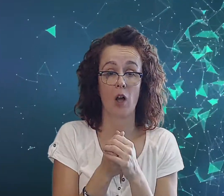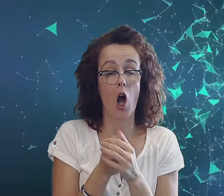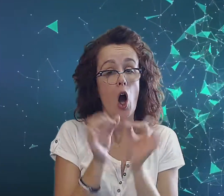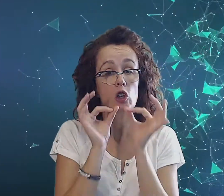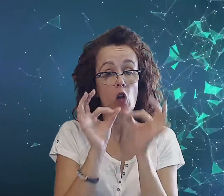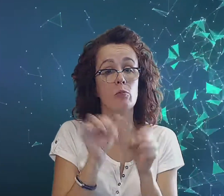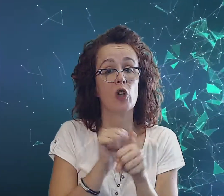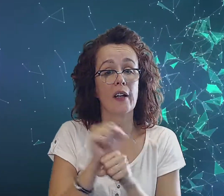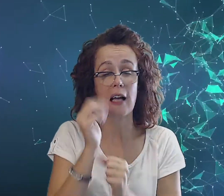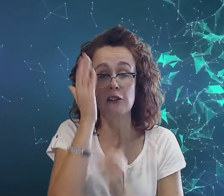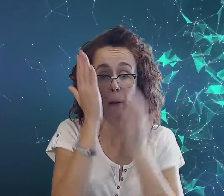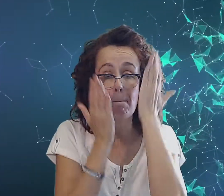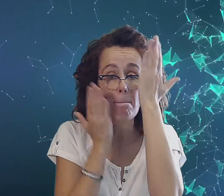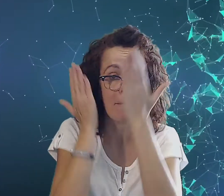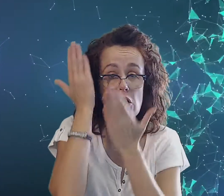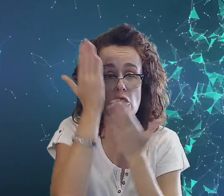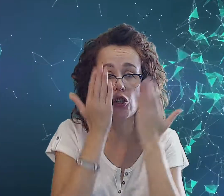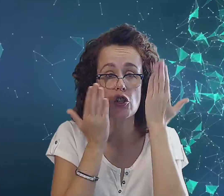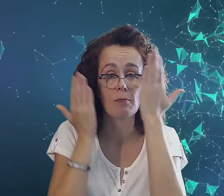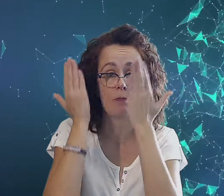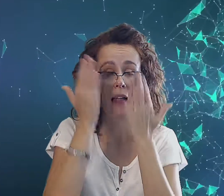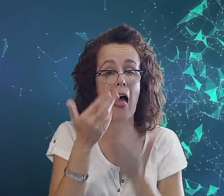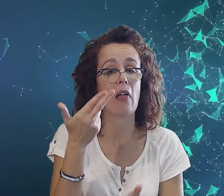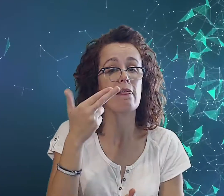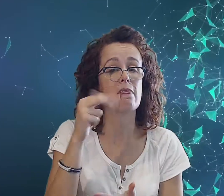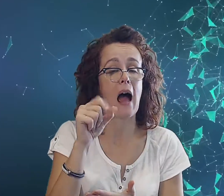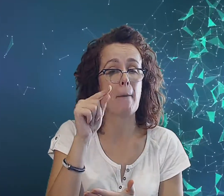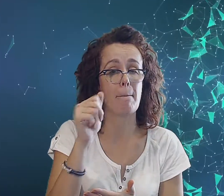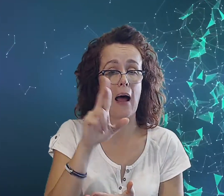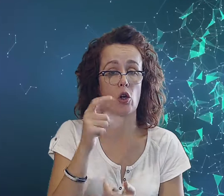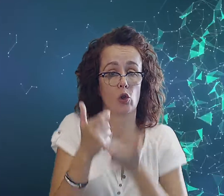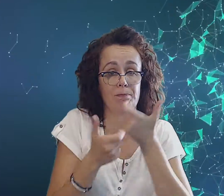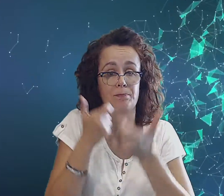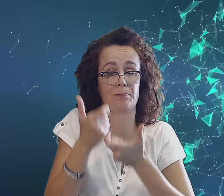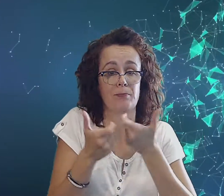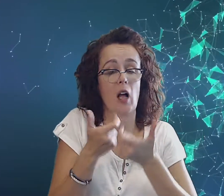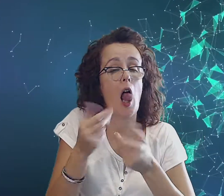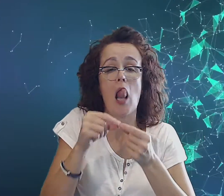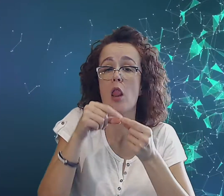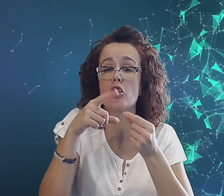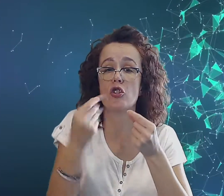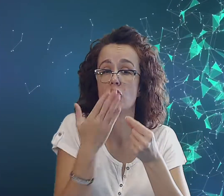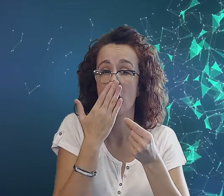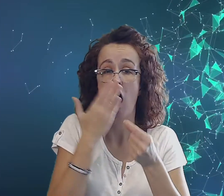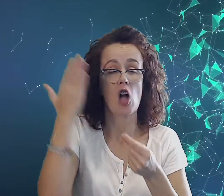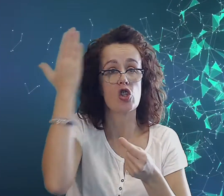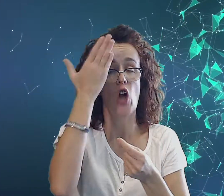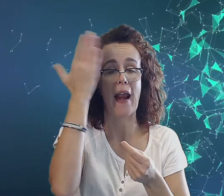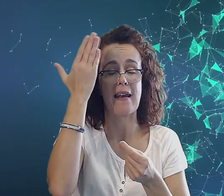Dobrze jest mysz na paru. Zjście szarna,